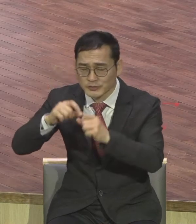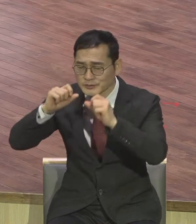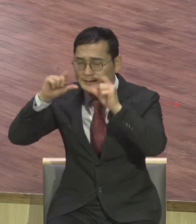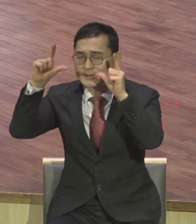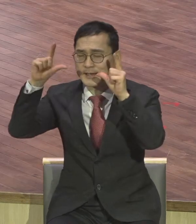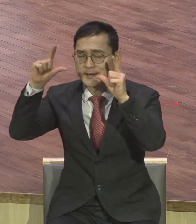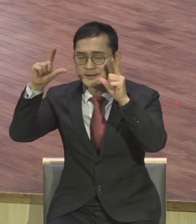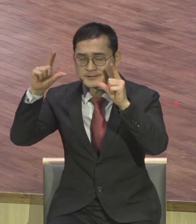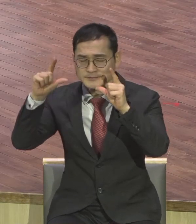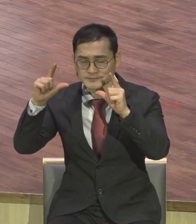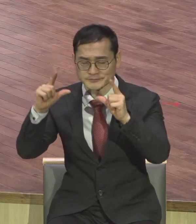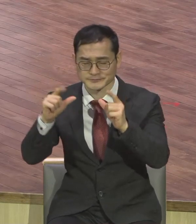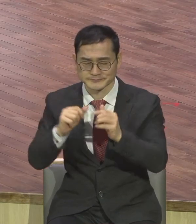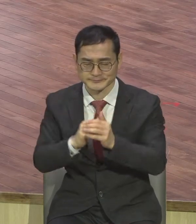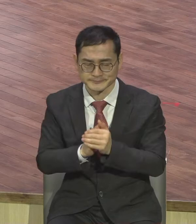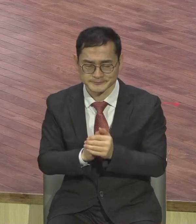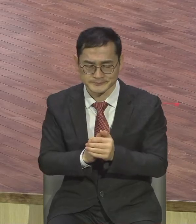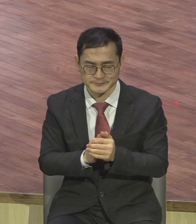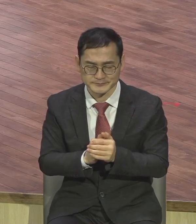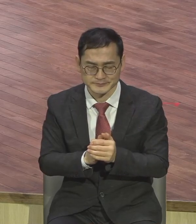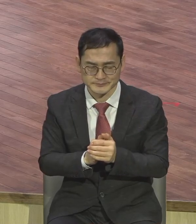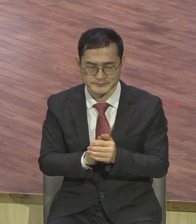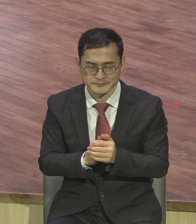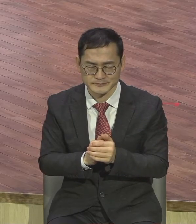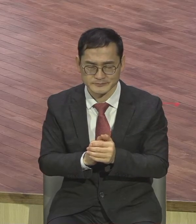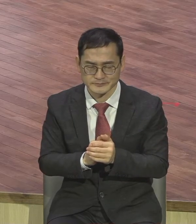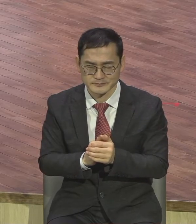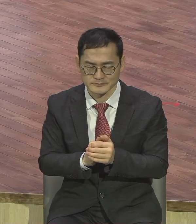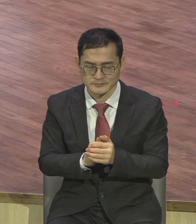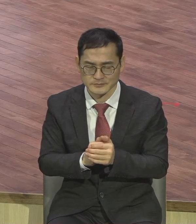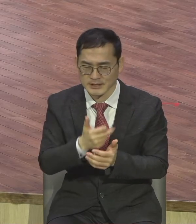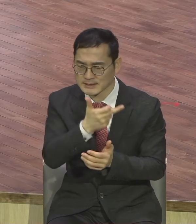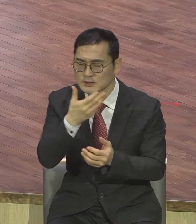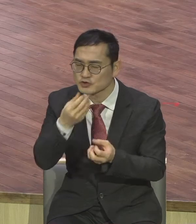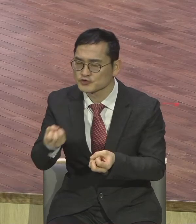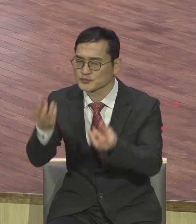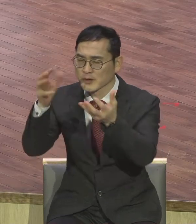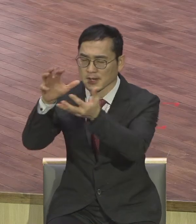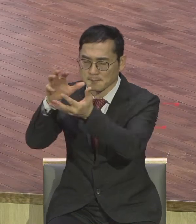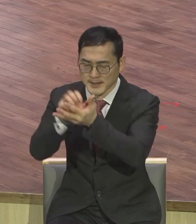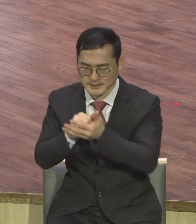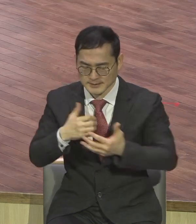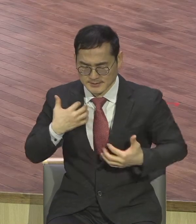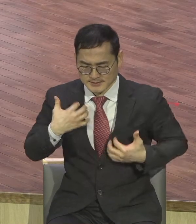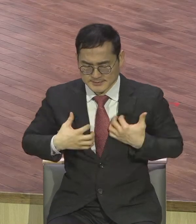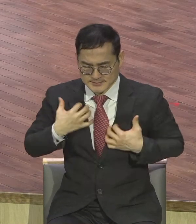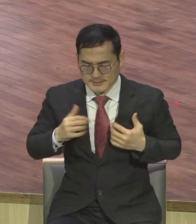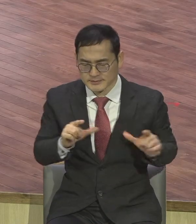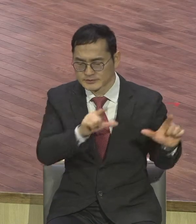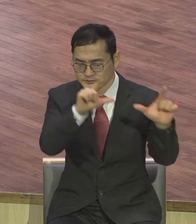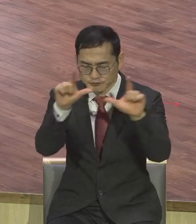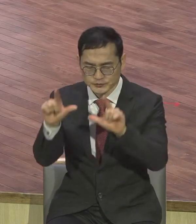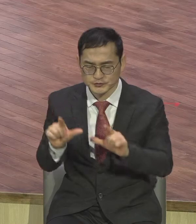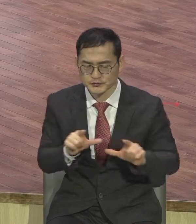어마어마한 예배 노지 축복을 다 받아 누리는 모든 환경을 초월해서 역사하시는